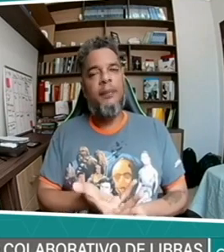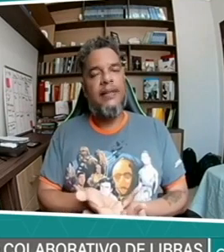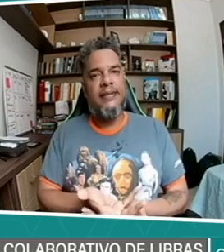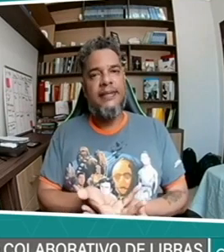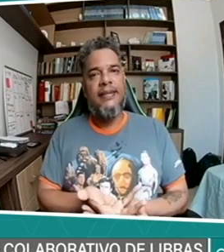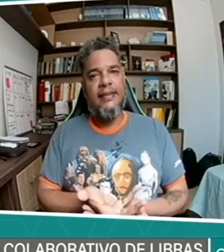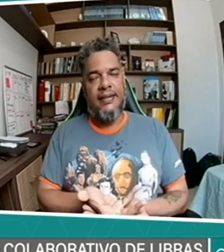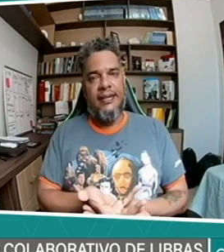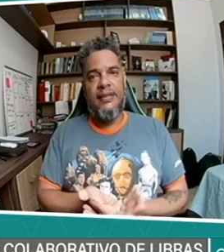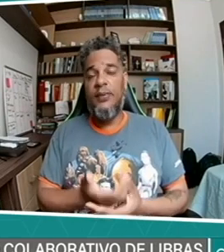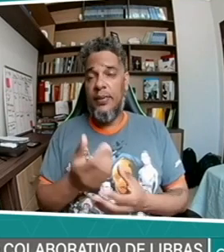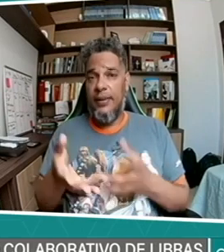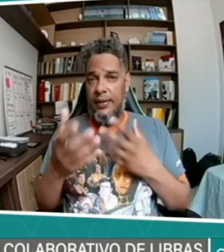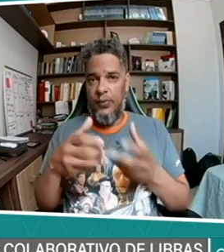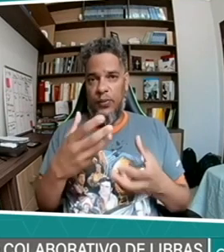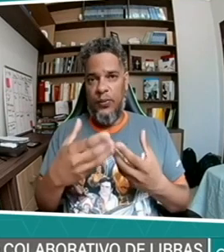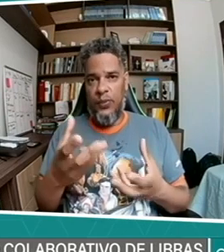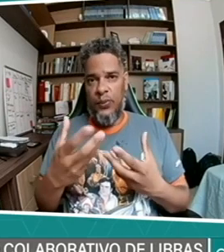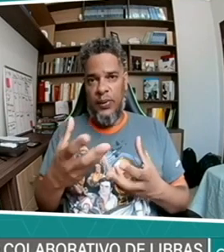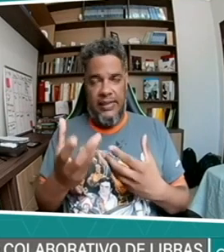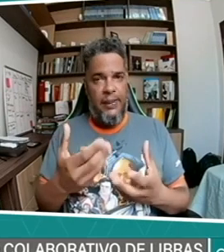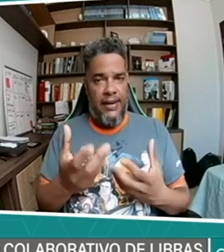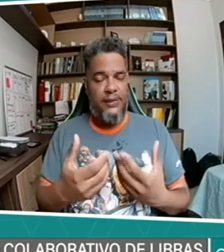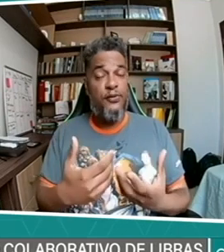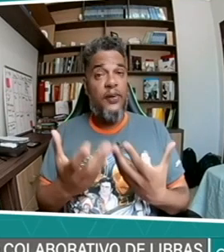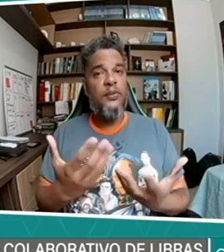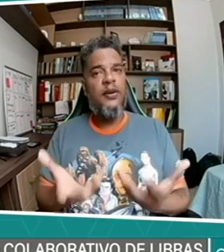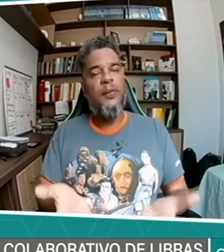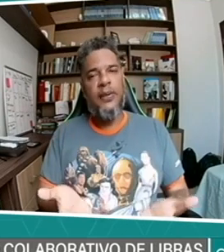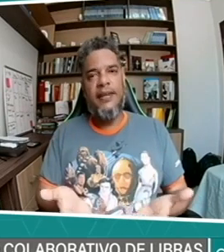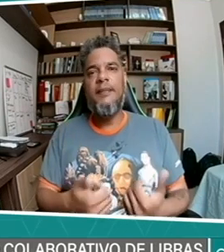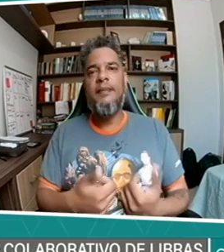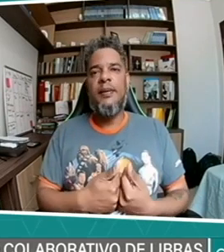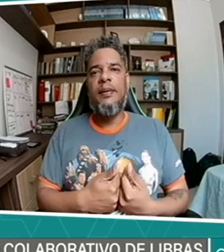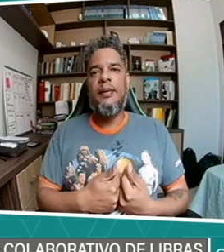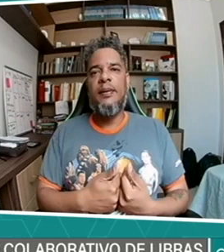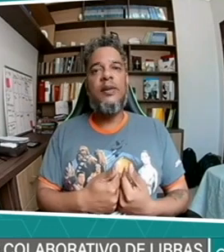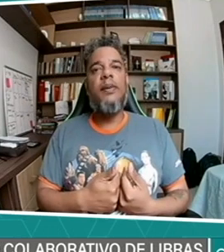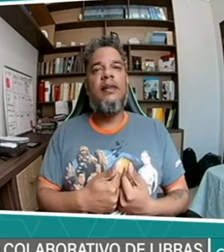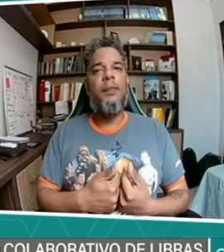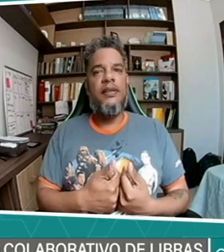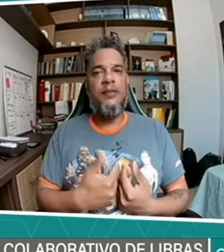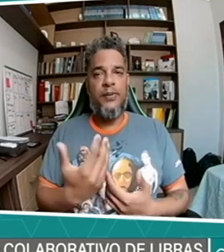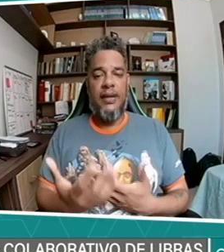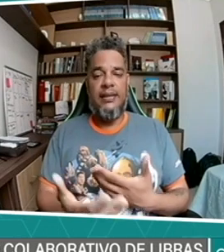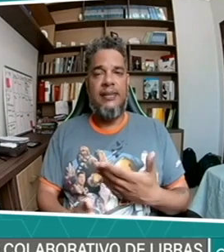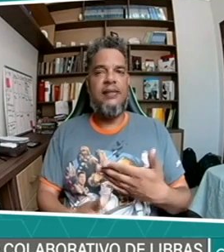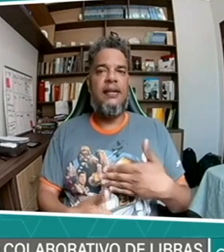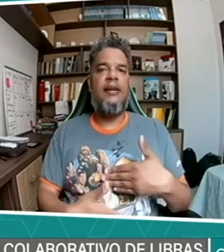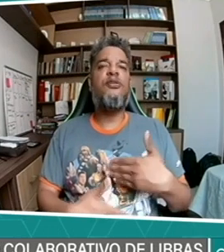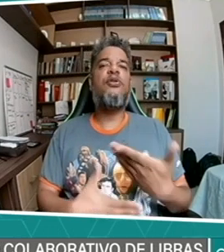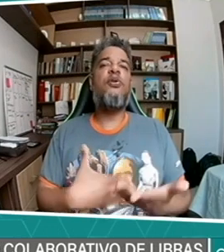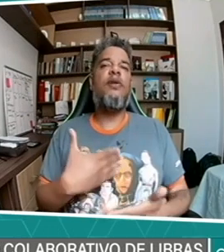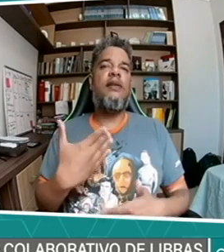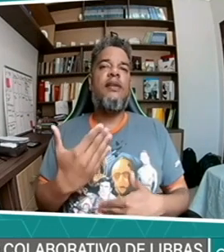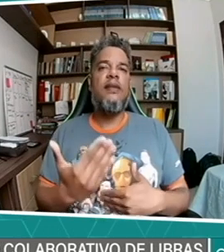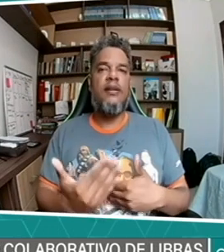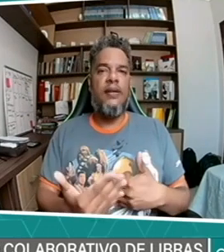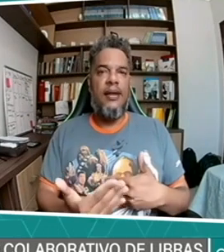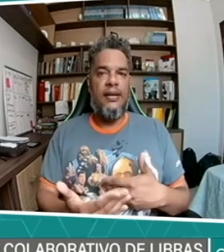Então, esse aplicativo vai contribuir para isso também, né? Para a gente poder analisar a história do